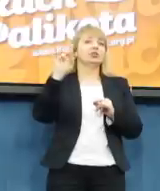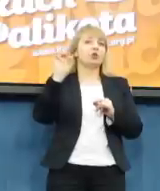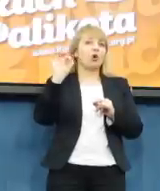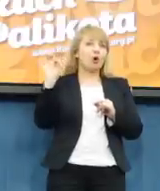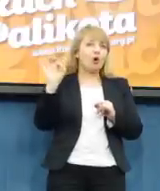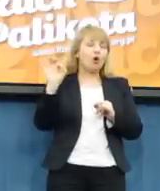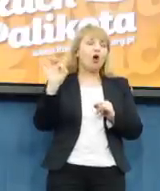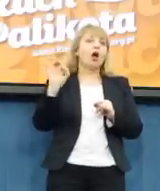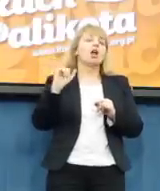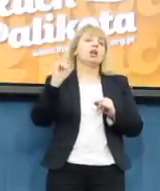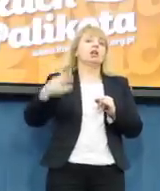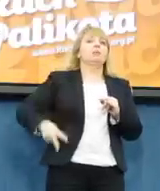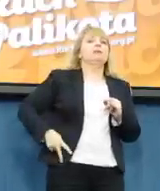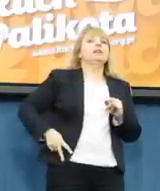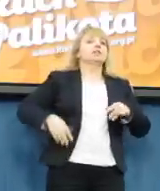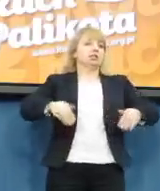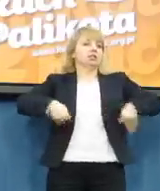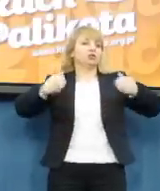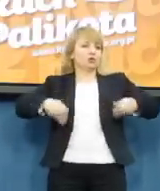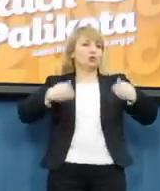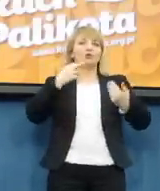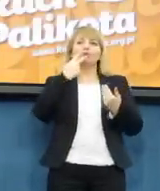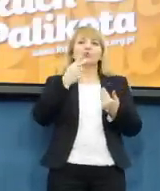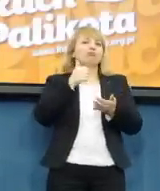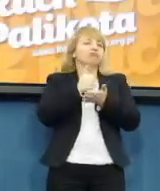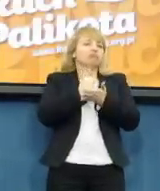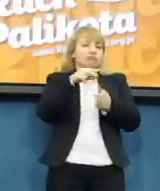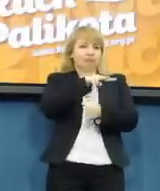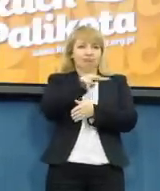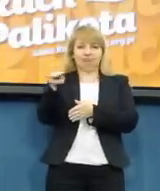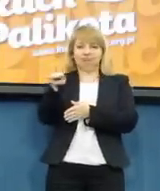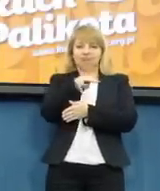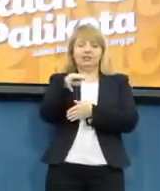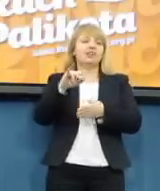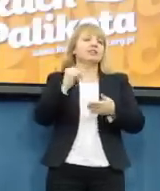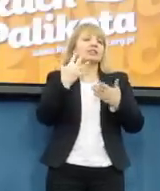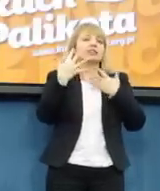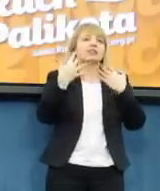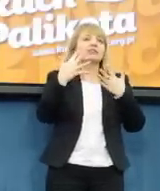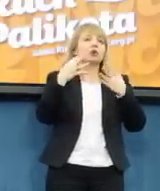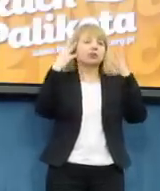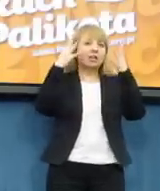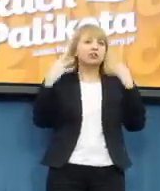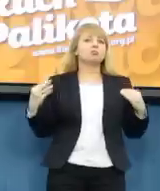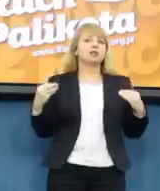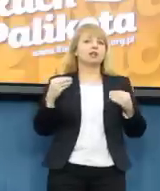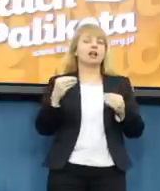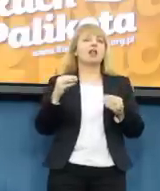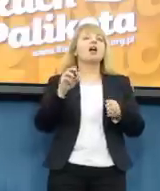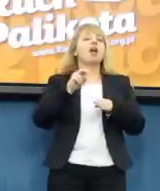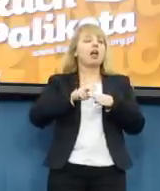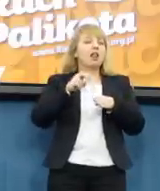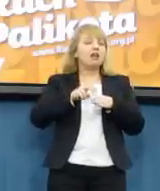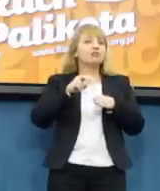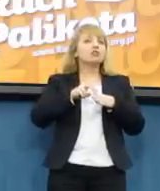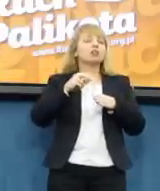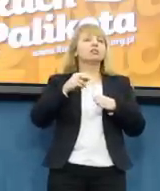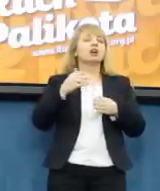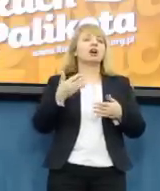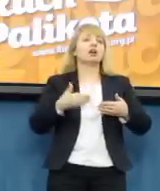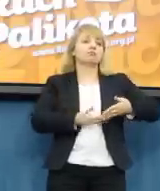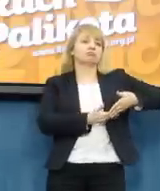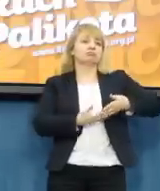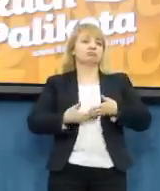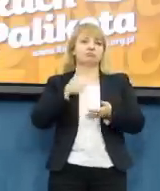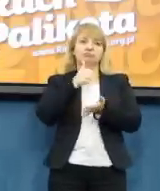możliwości nadzoru nad klinikami leczenia niepłowności. Pełna dobrowolność. Ponieważ wprowadzanie